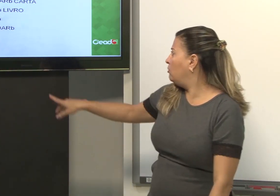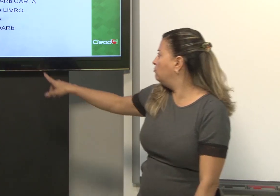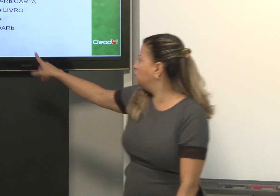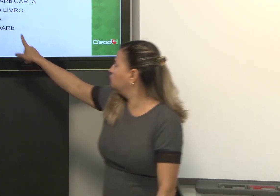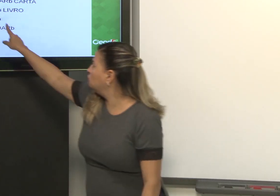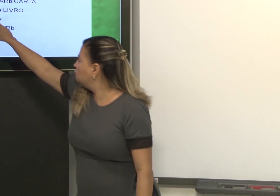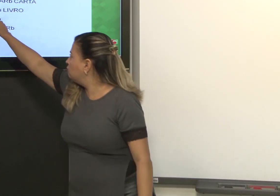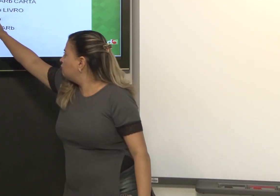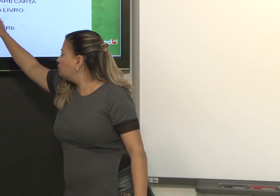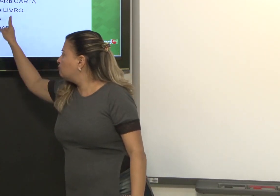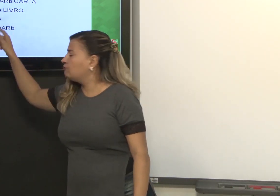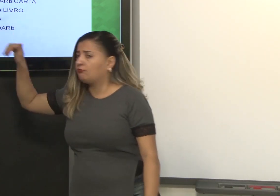acrescentar?